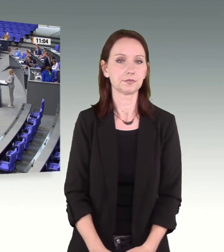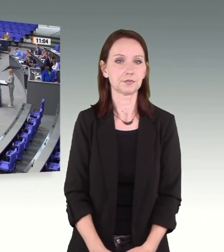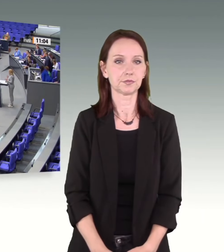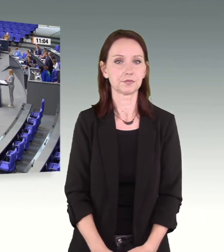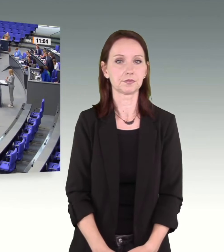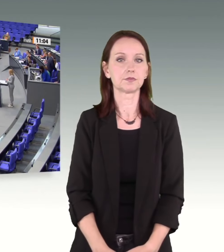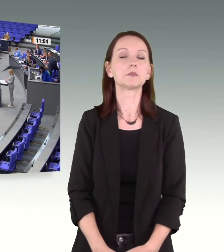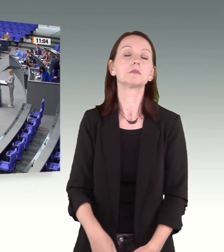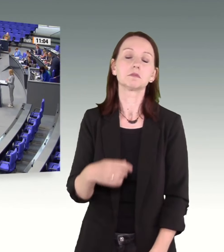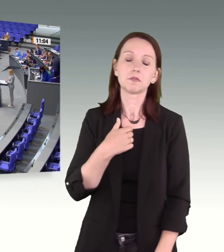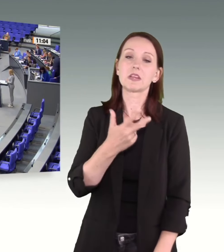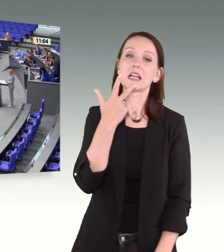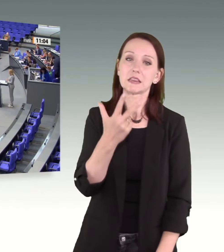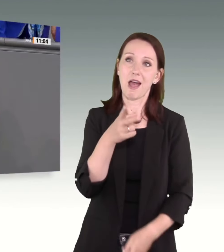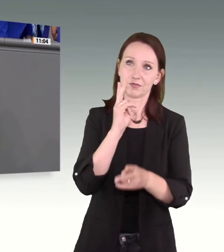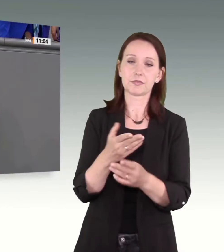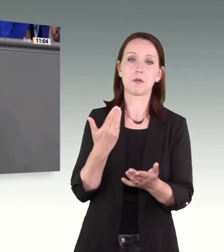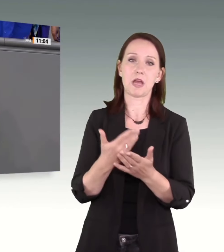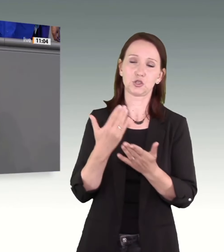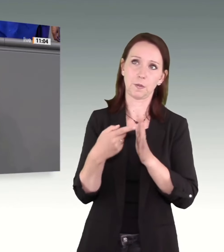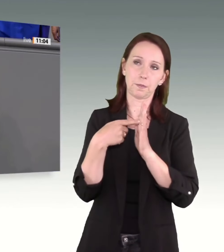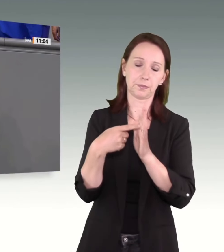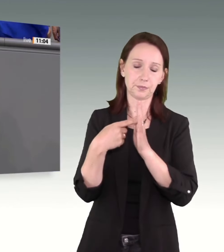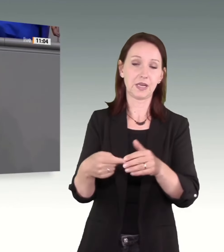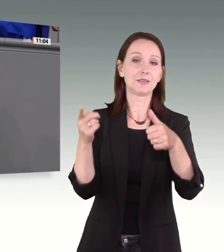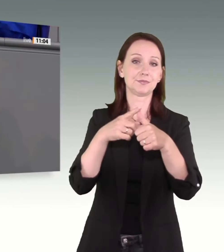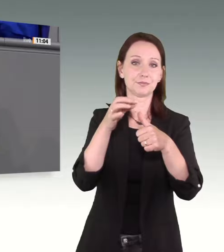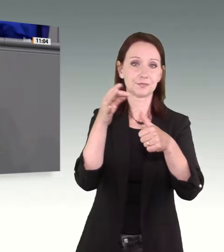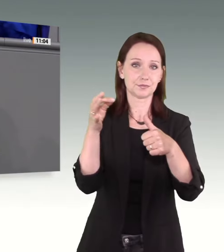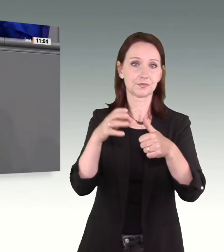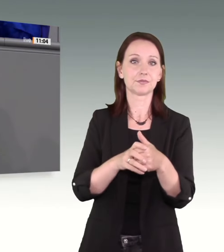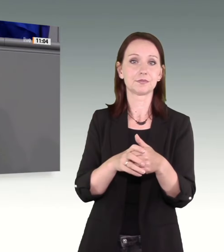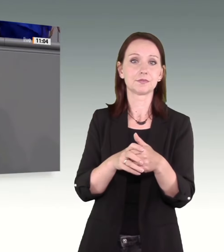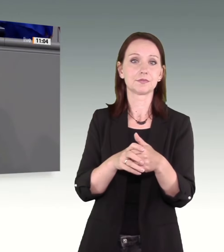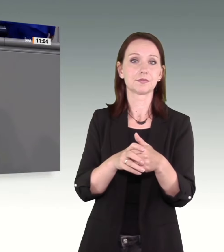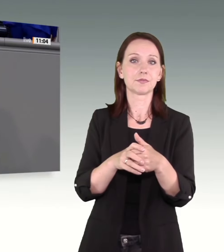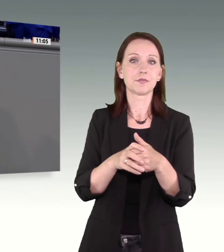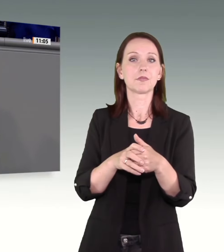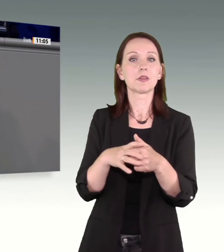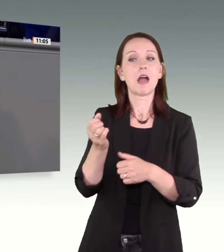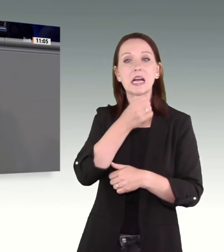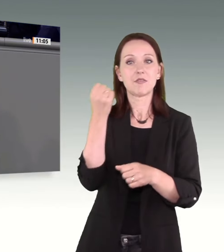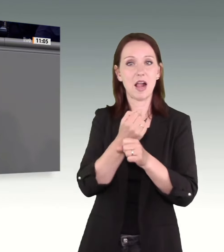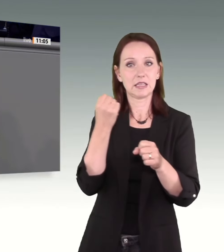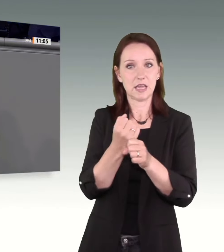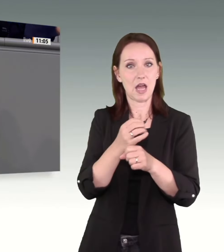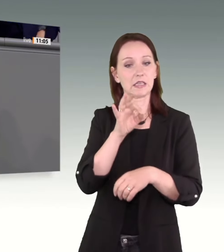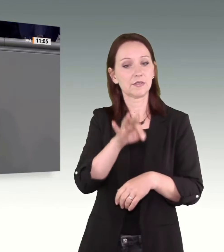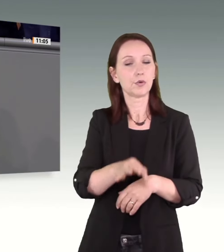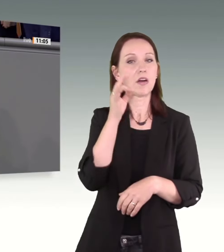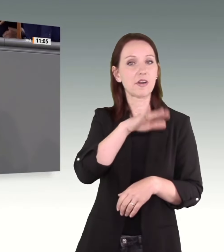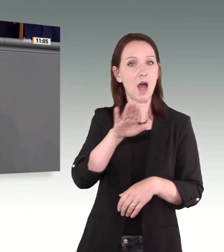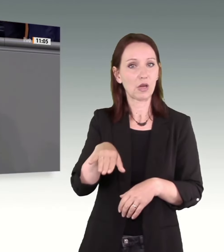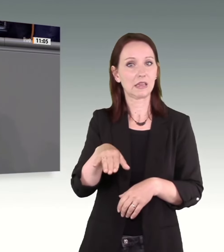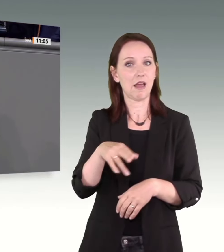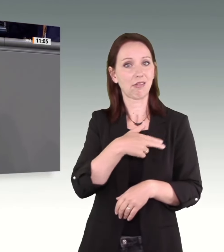Ich nenne Ihnen drei konkrete Beispiele. Wir wollen erstens, dass Gewalttaten zum Nachteil von Frauen und Kindern härter geahndet werden. Wir